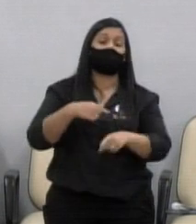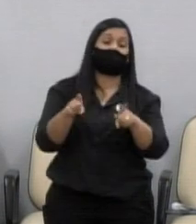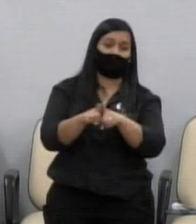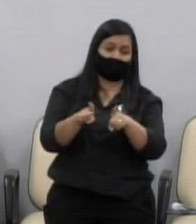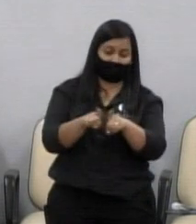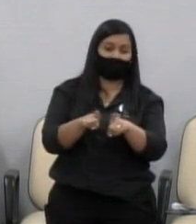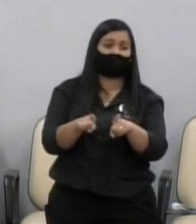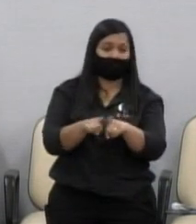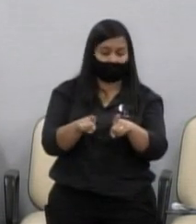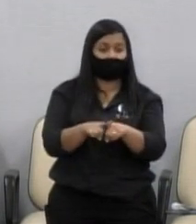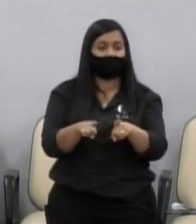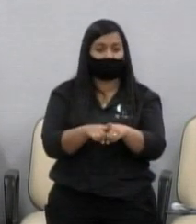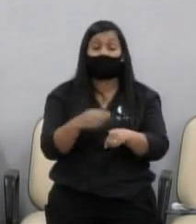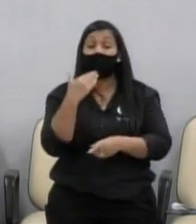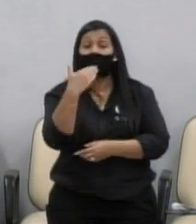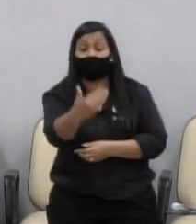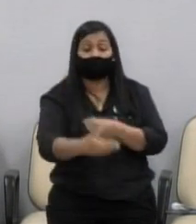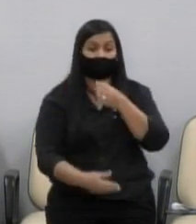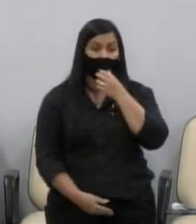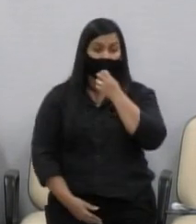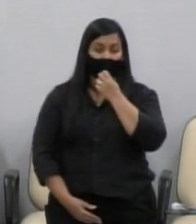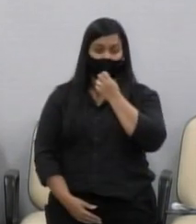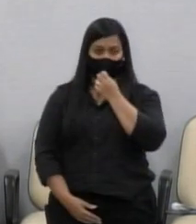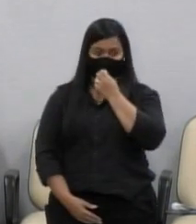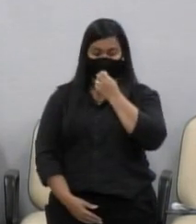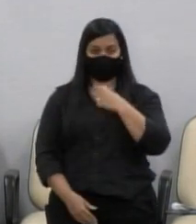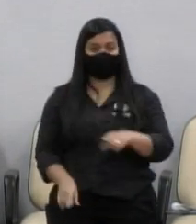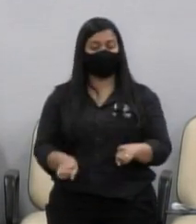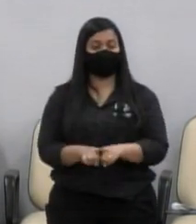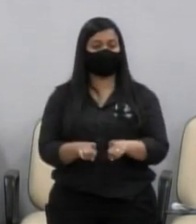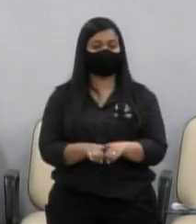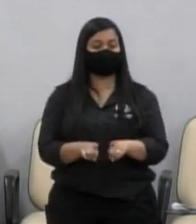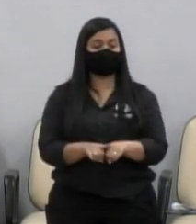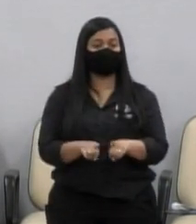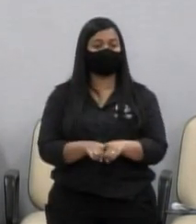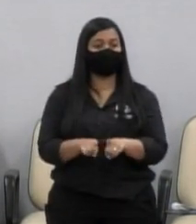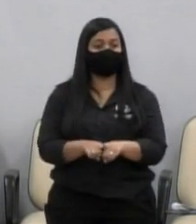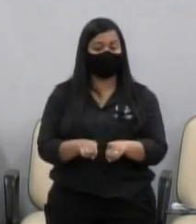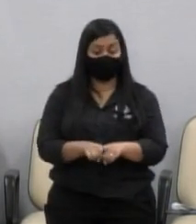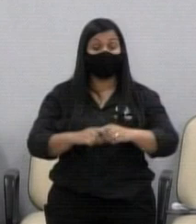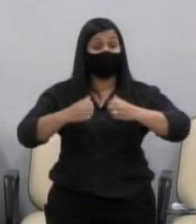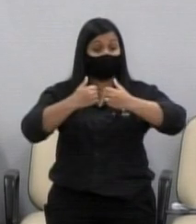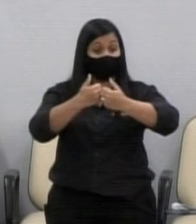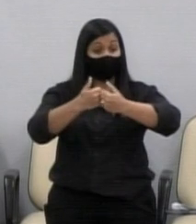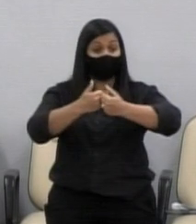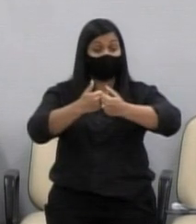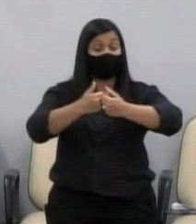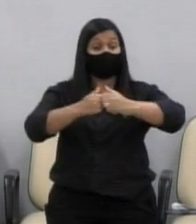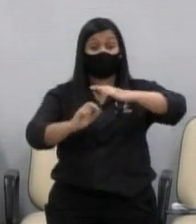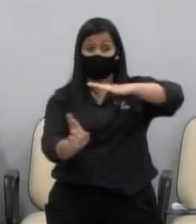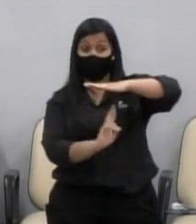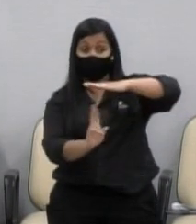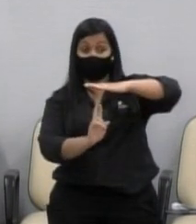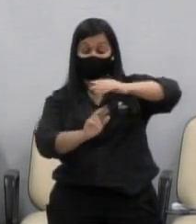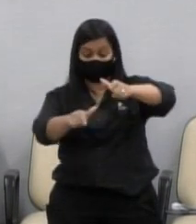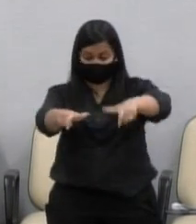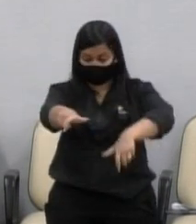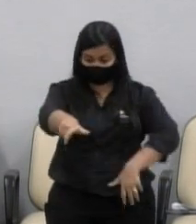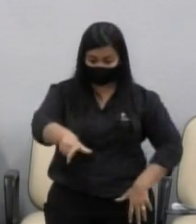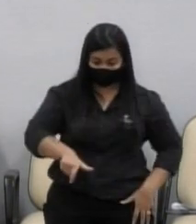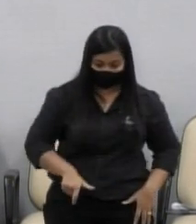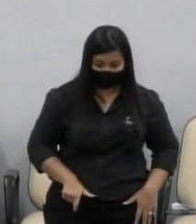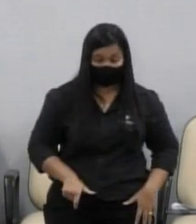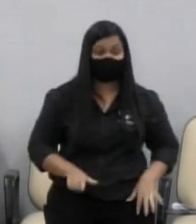acabei aí solicitando, para encerrar a demarcação no chão do terminal rodoviário, para manter